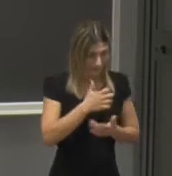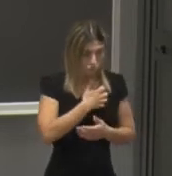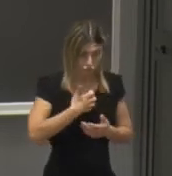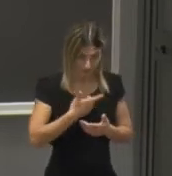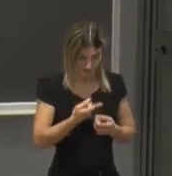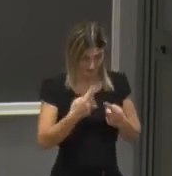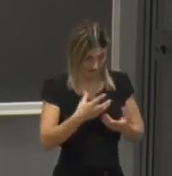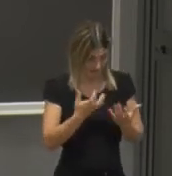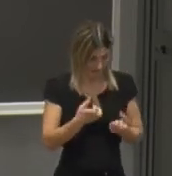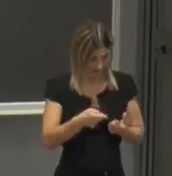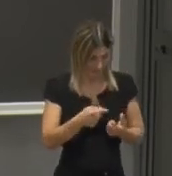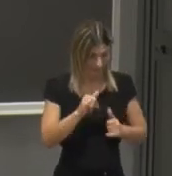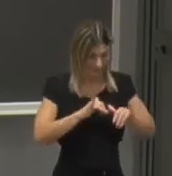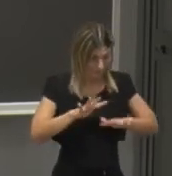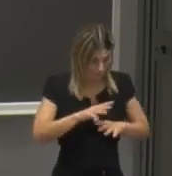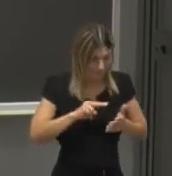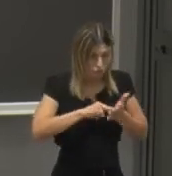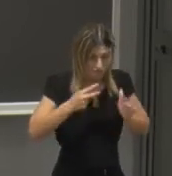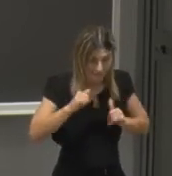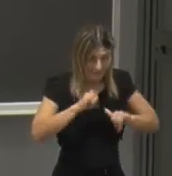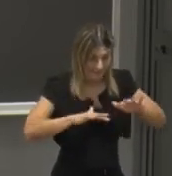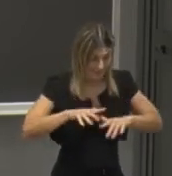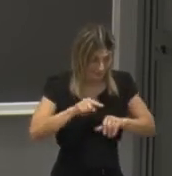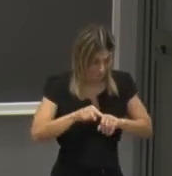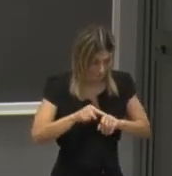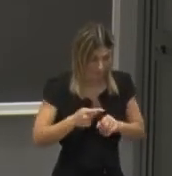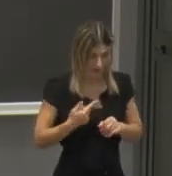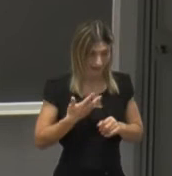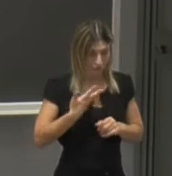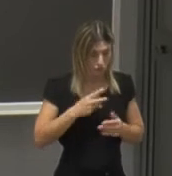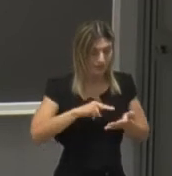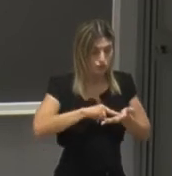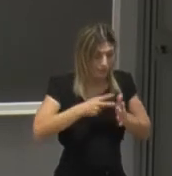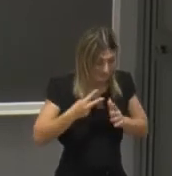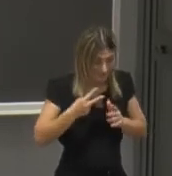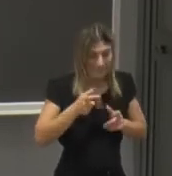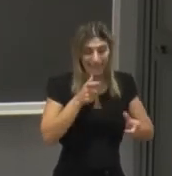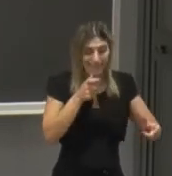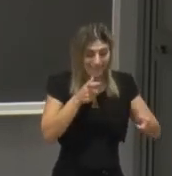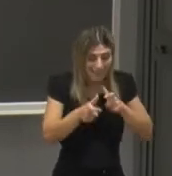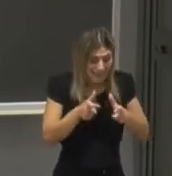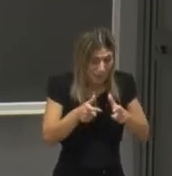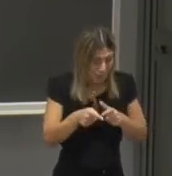l'informatica, l'ingegneria informatica l'ingegneria delle telecomunicazioni advanced